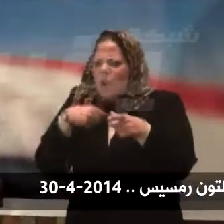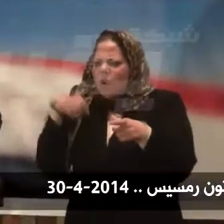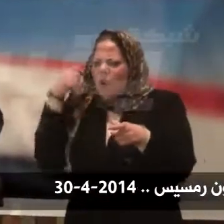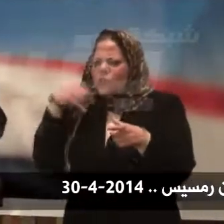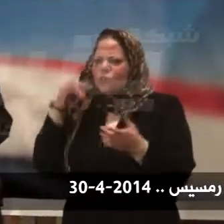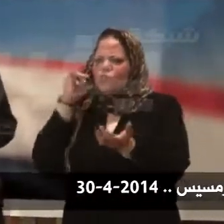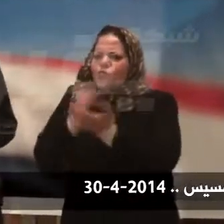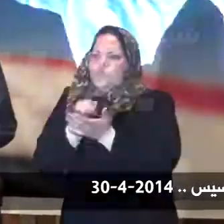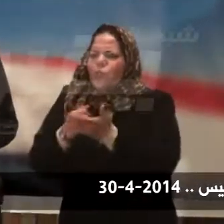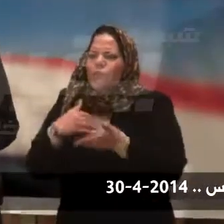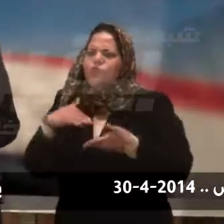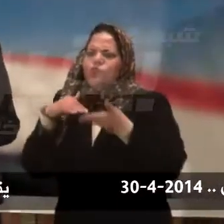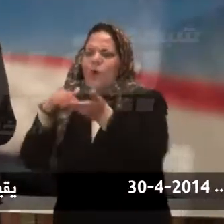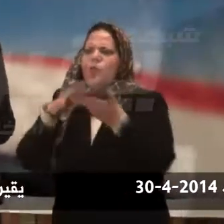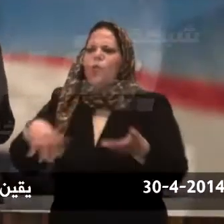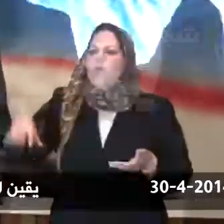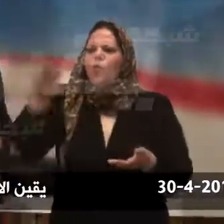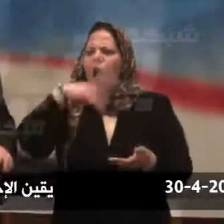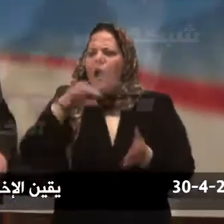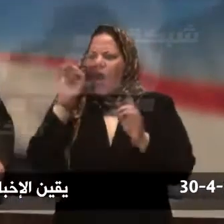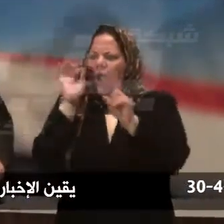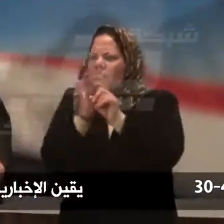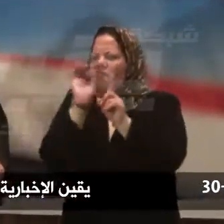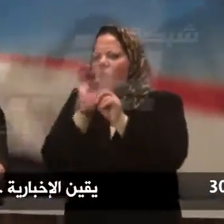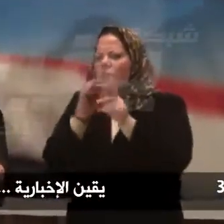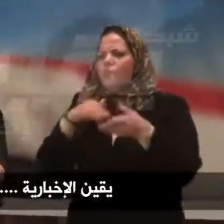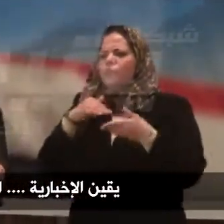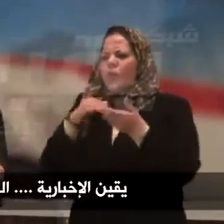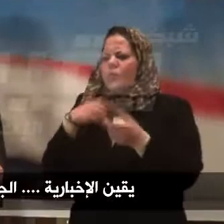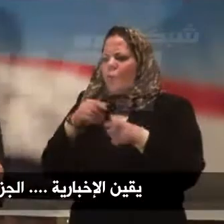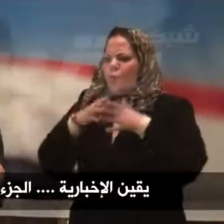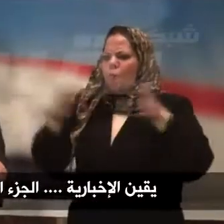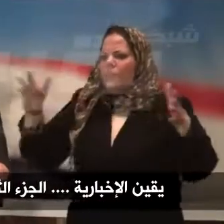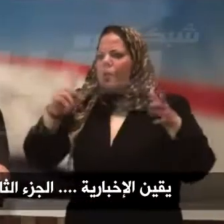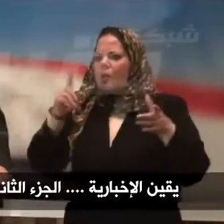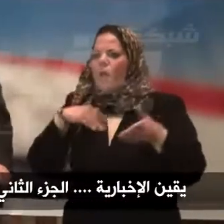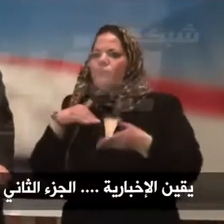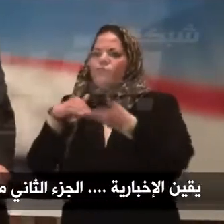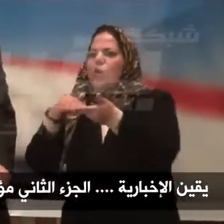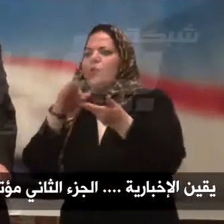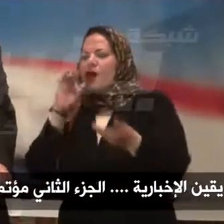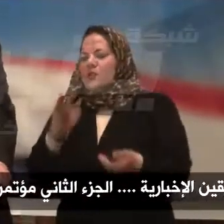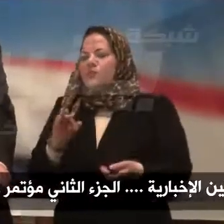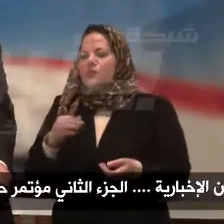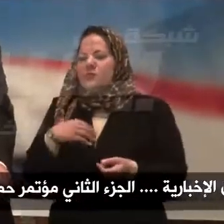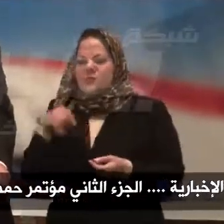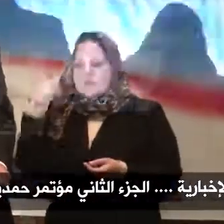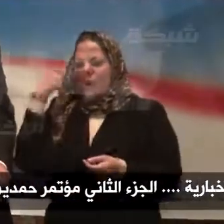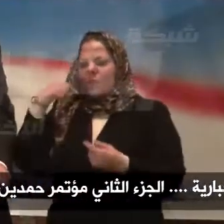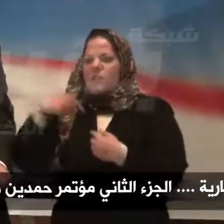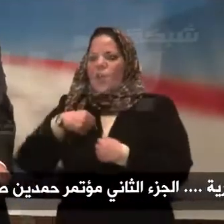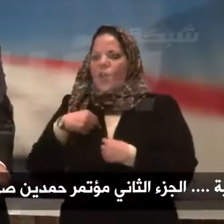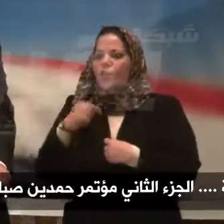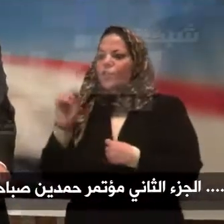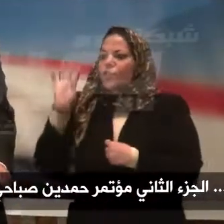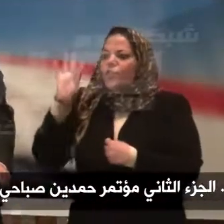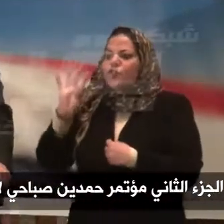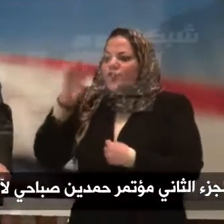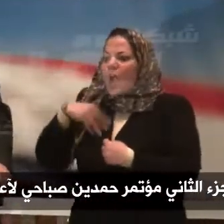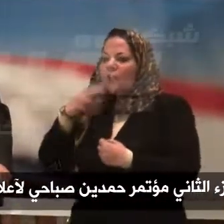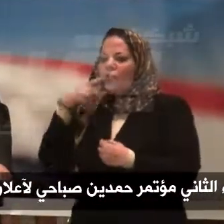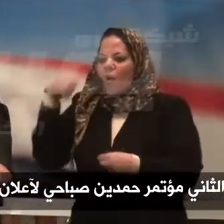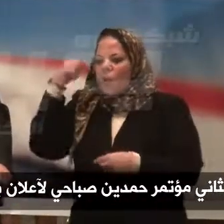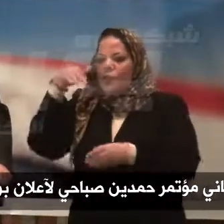وفيما ينبغي انجازه دون توسع في استخدام سلطة التشريع المتاحة